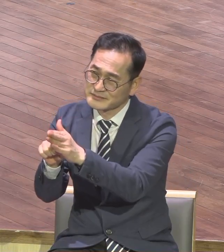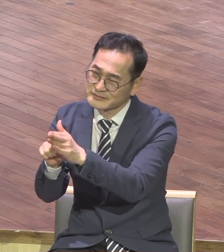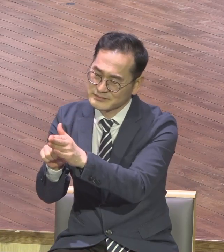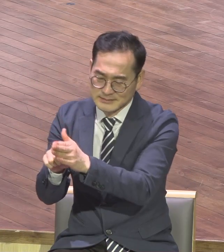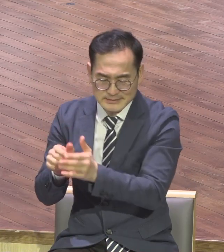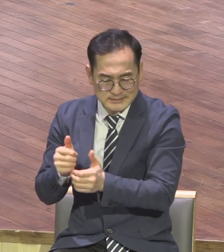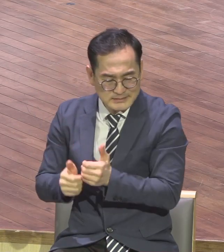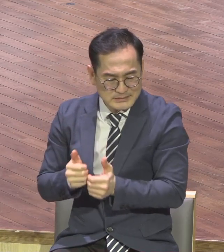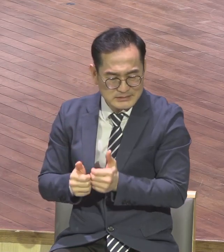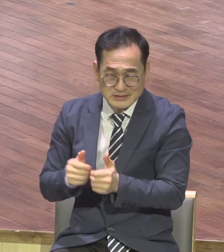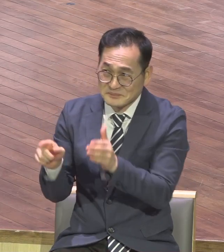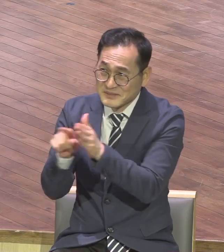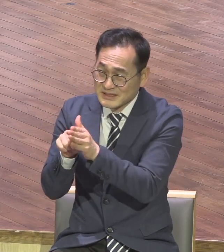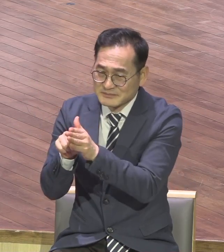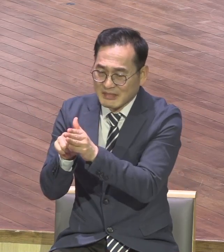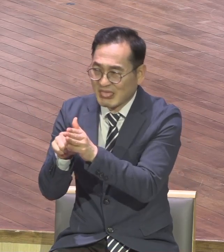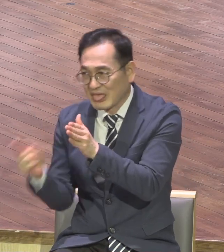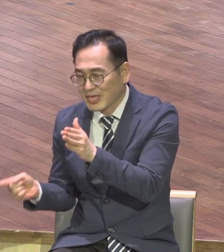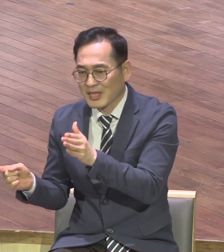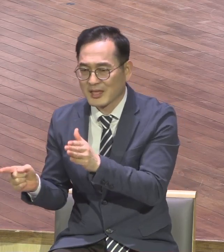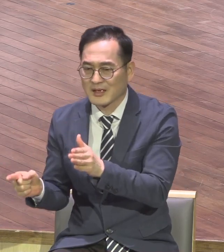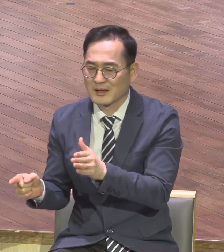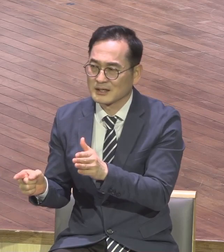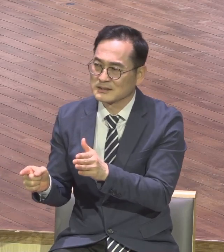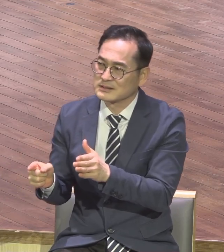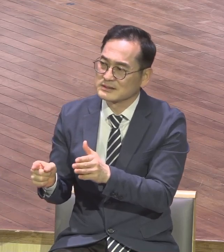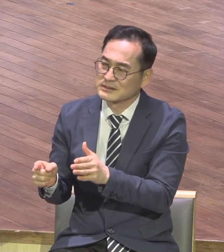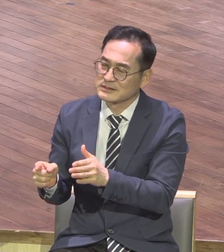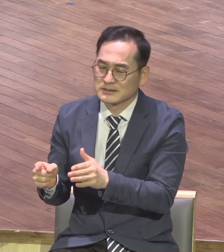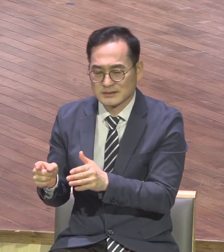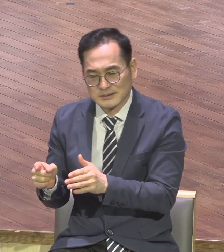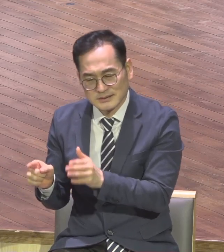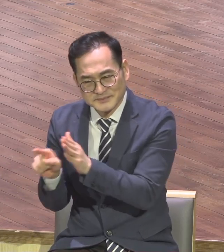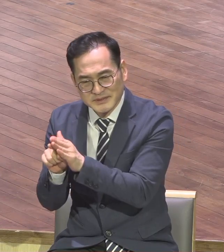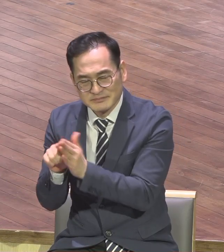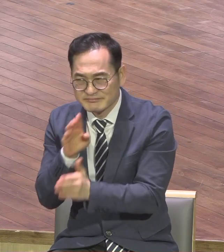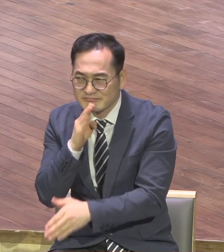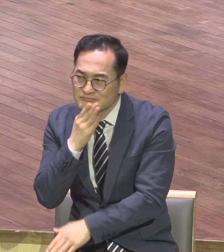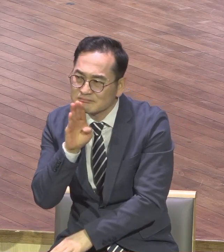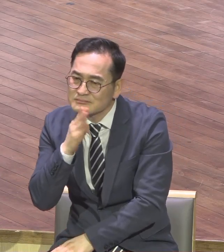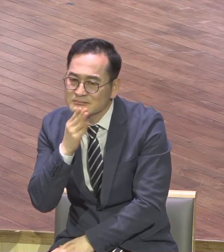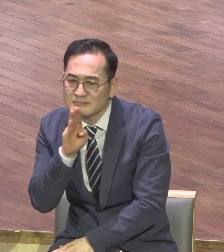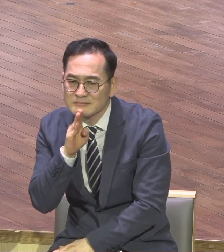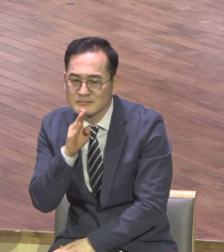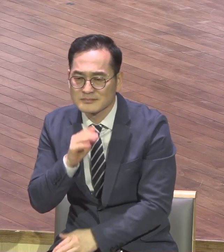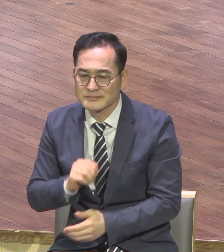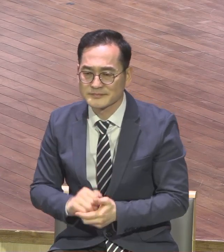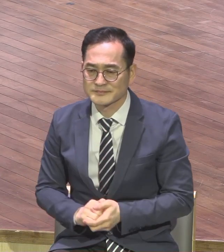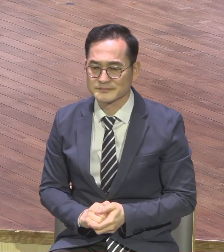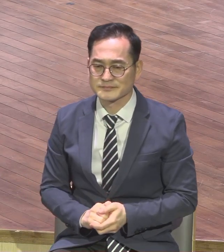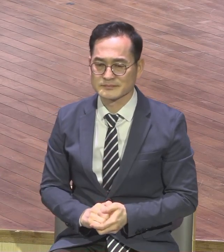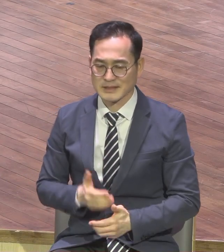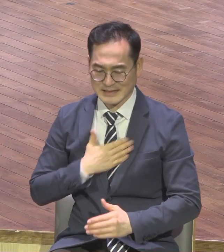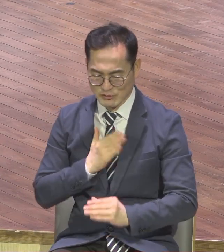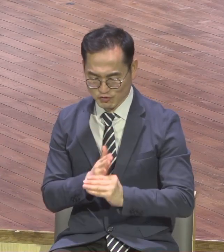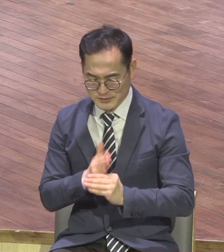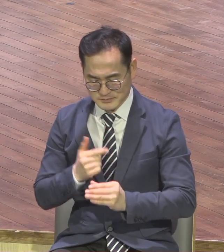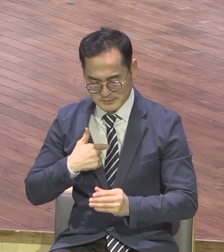불신앙에 계속 인본주의서 인간주의 수준에 자기 수준을 못 벗어나 이런